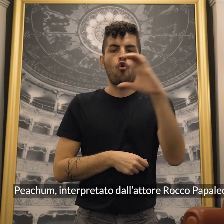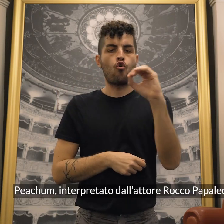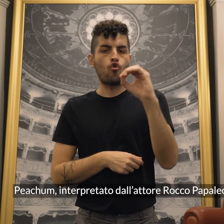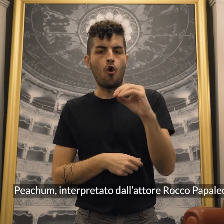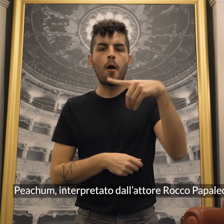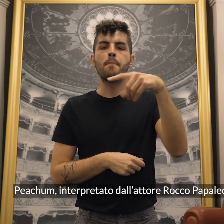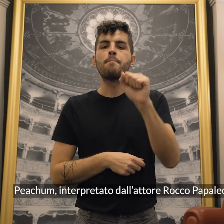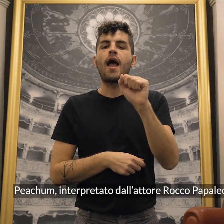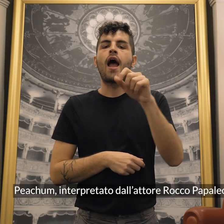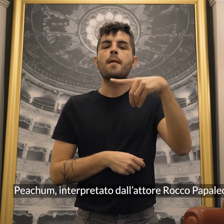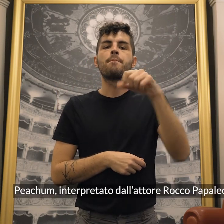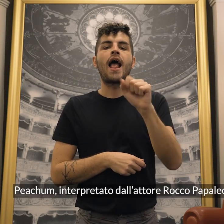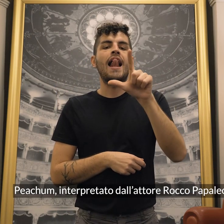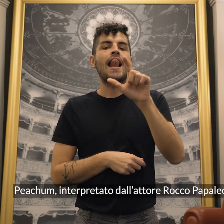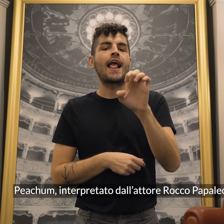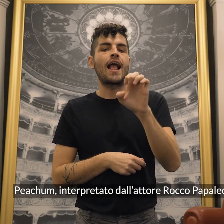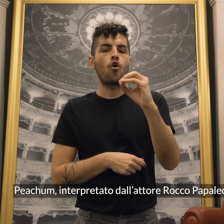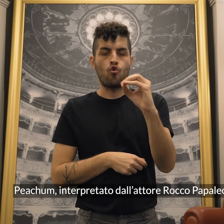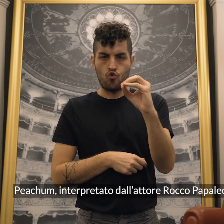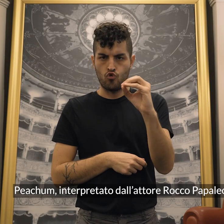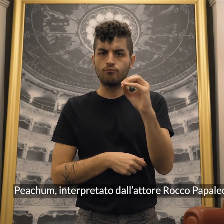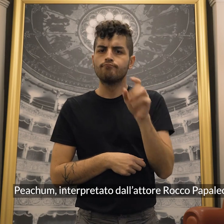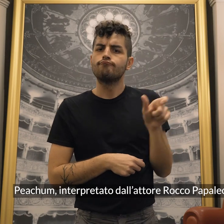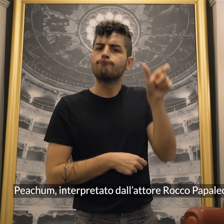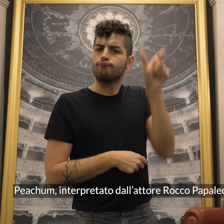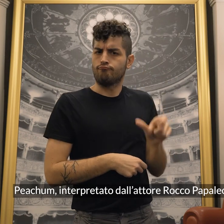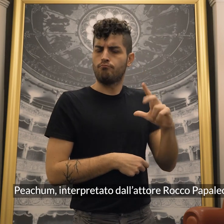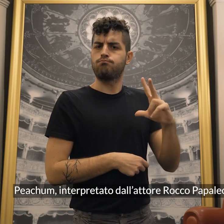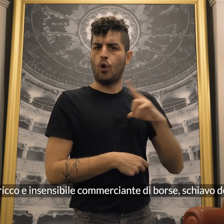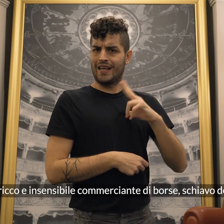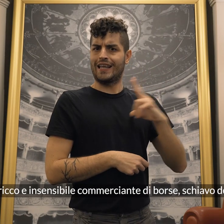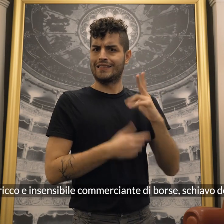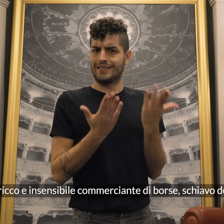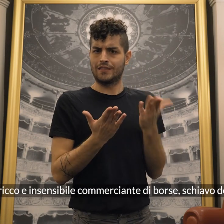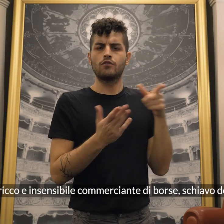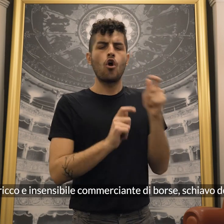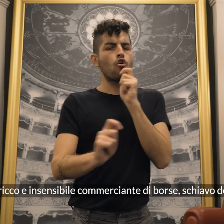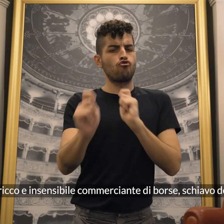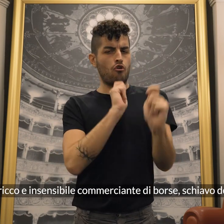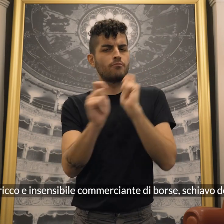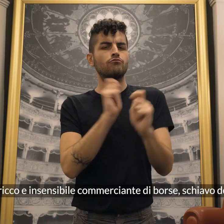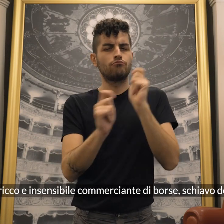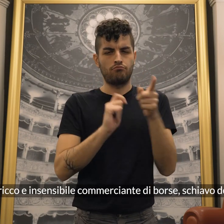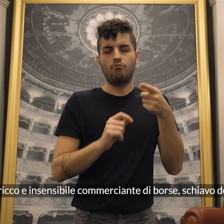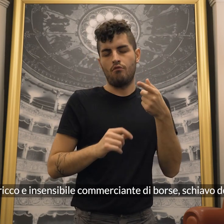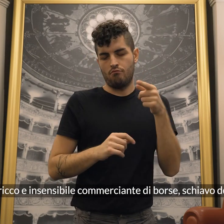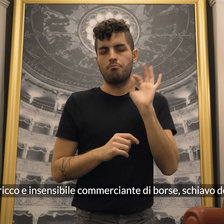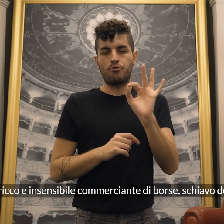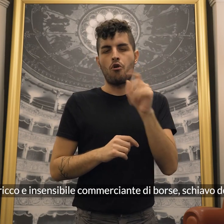interpretato dall'attore Rocco Papaleo, è un ricco e insensibile commerciante di